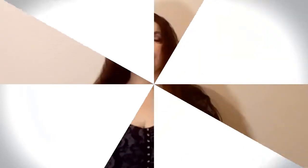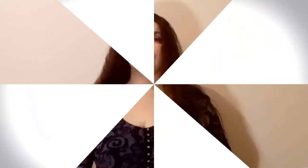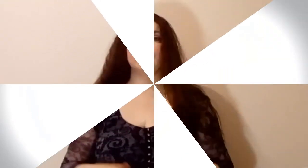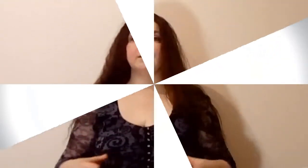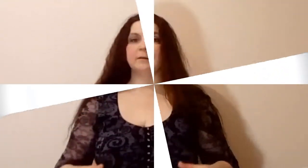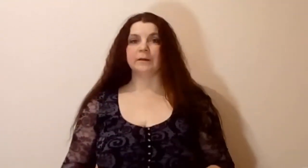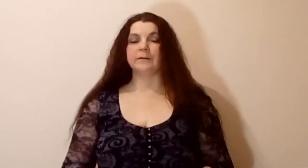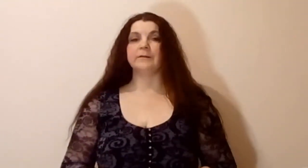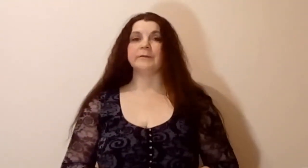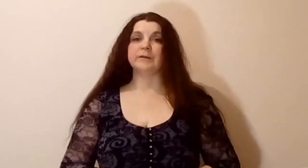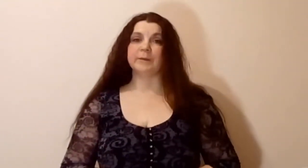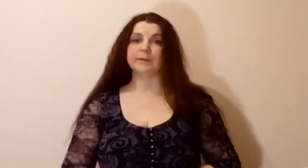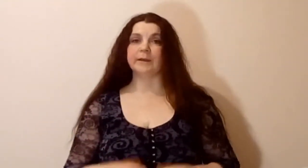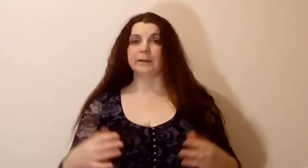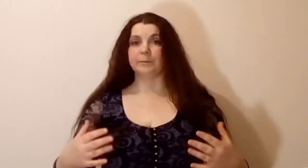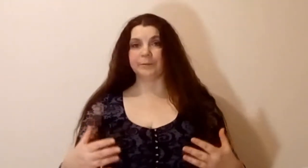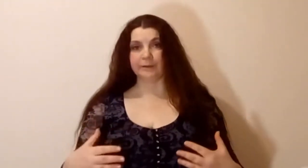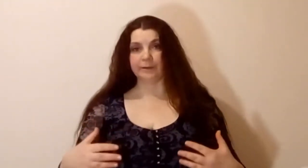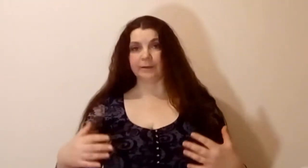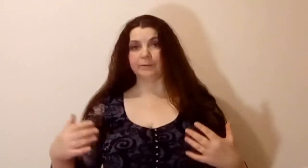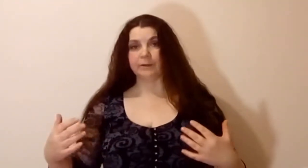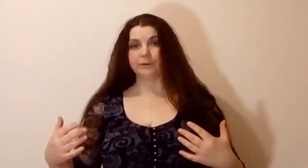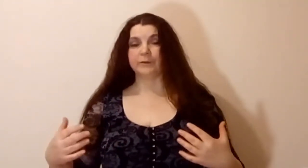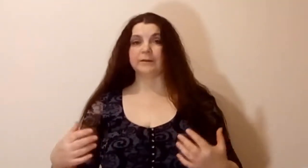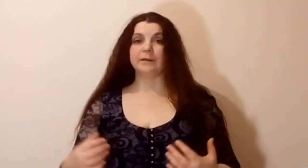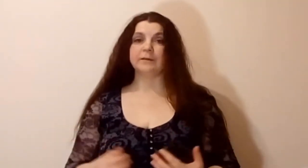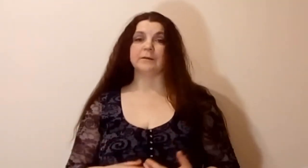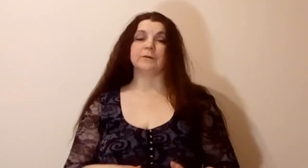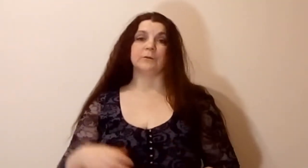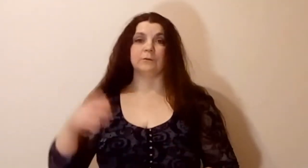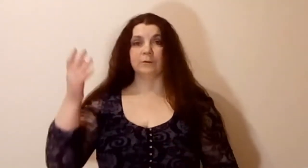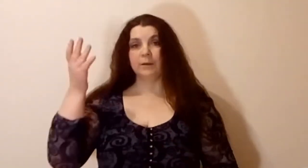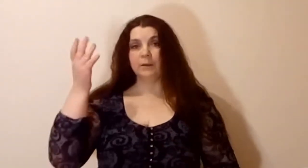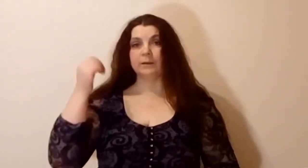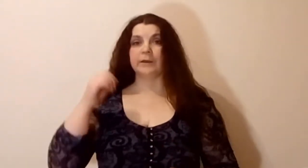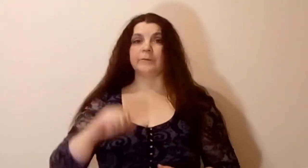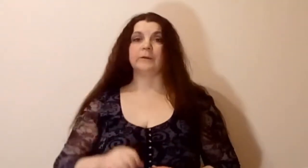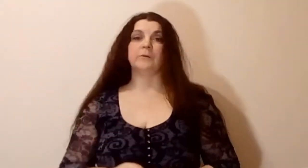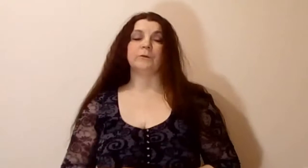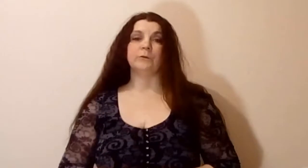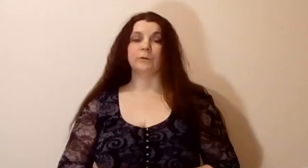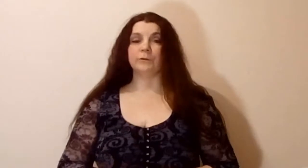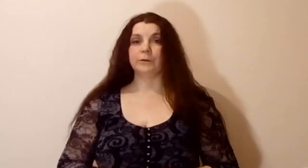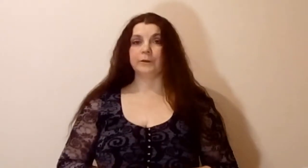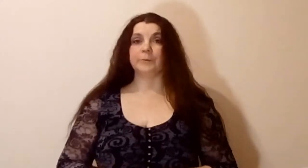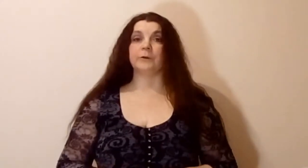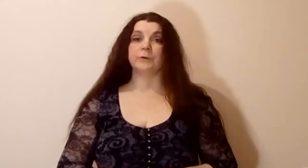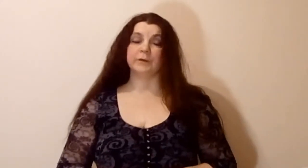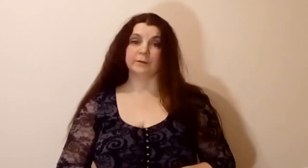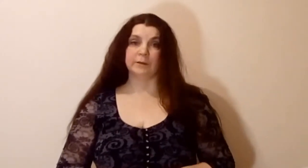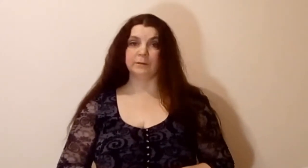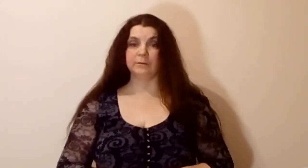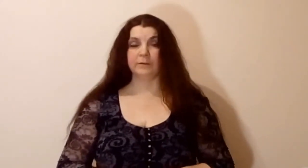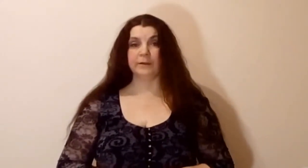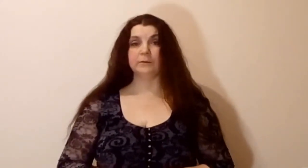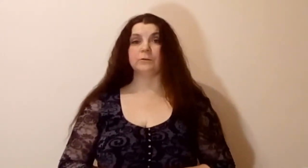Итак, если вы не смотрели первое и второе занятия, то я вам рекомендую все-таки пропустить ленту